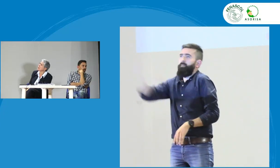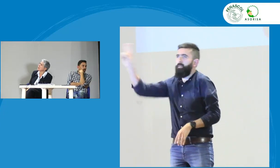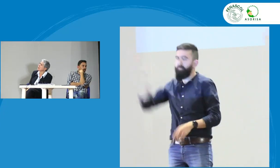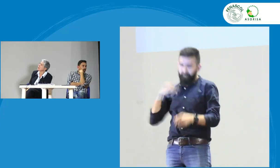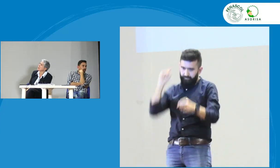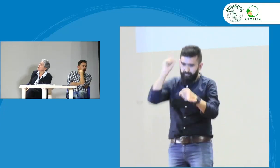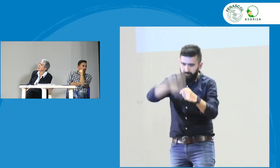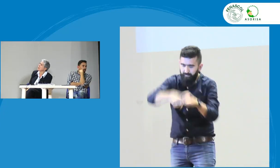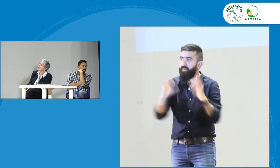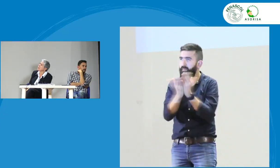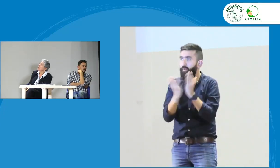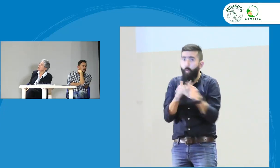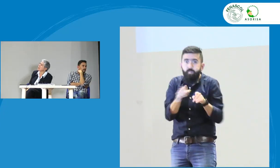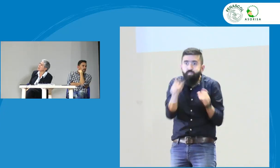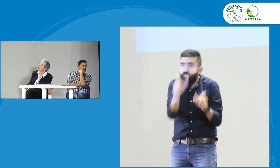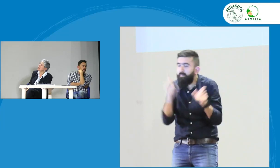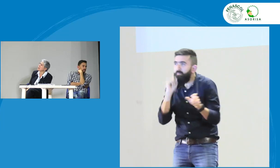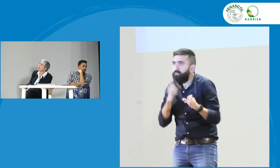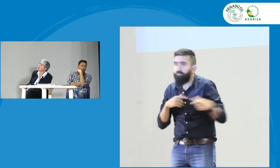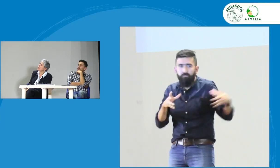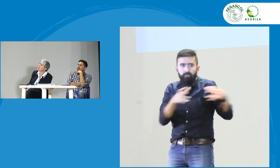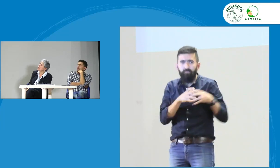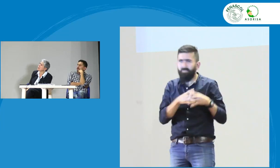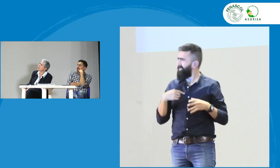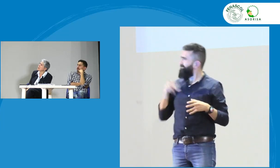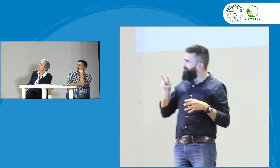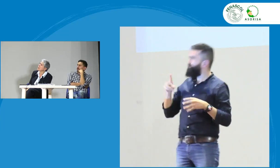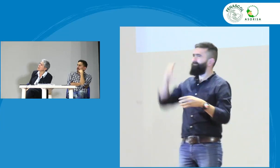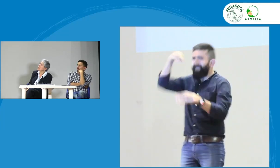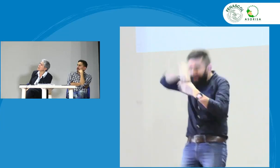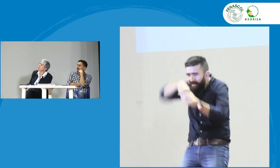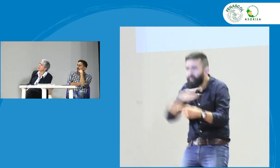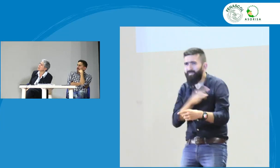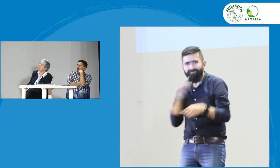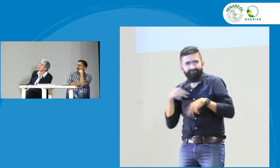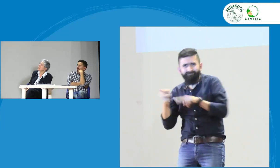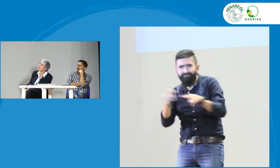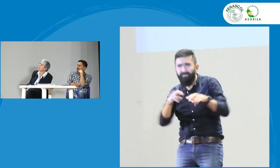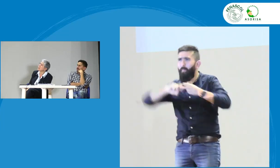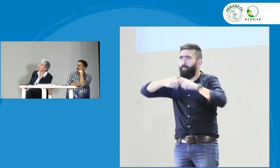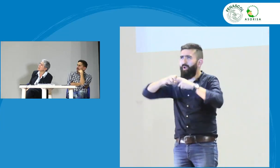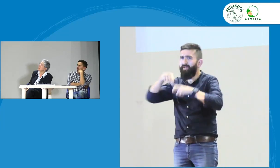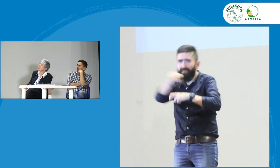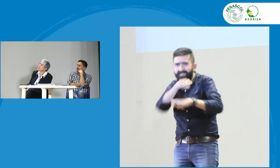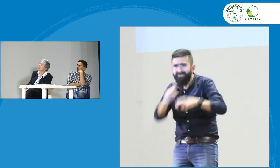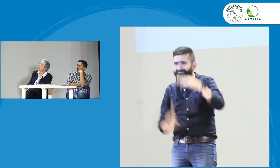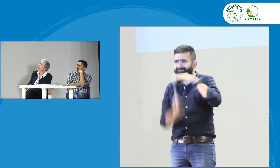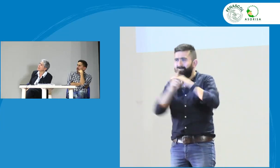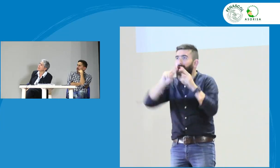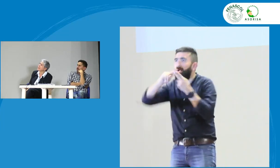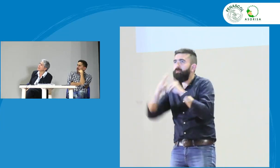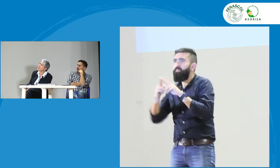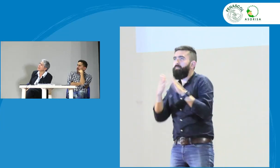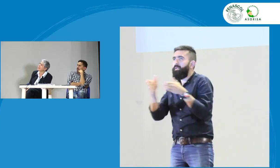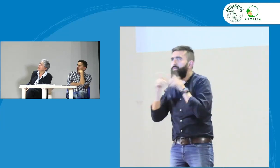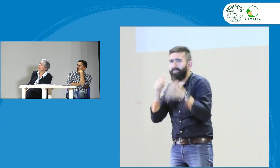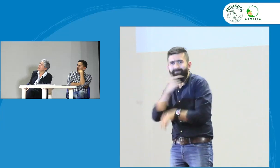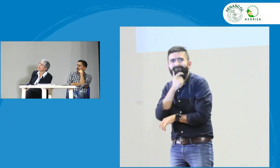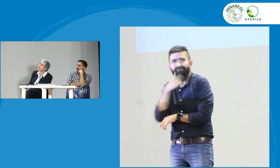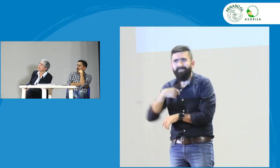universidad en la universidad del valle ejemplo soy estudiante en la universidad del valle me reúno con mis compañeros personas sordas veo que existe algunas dificultades y cómo